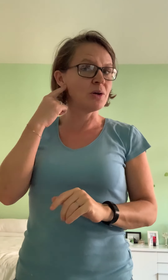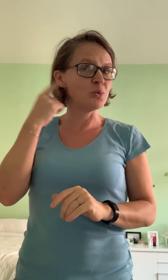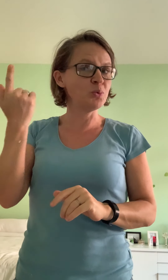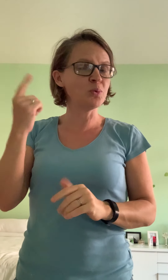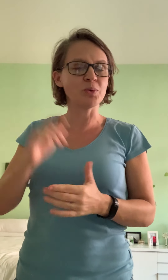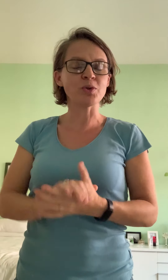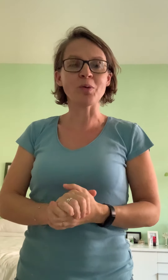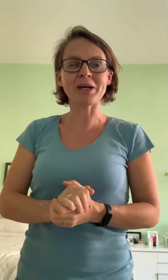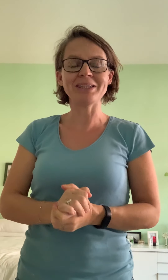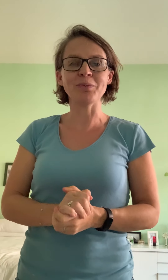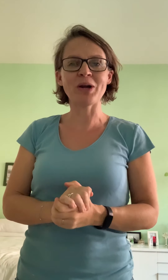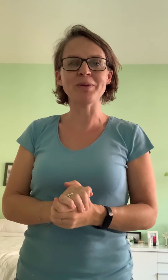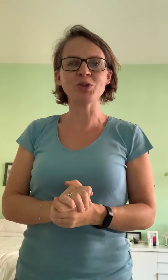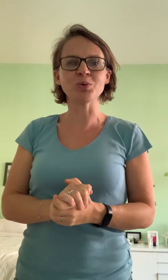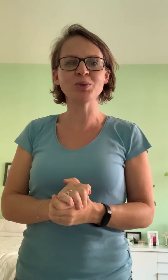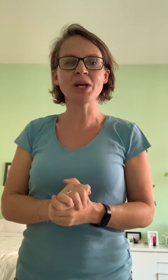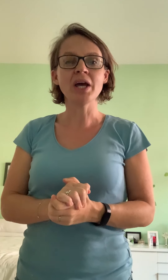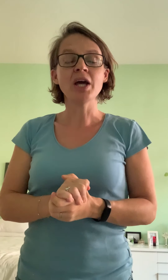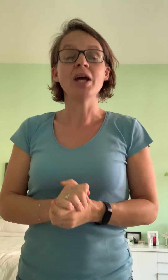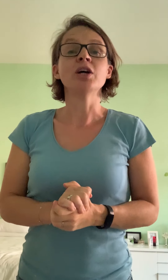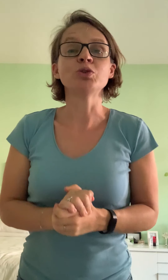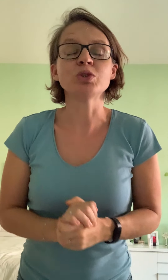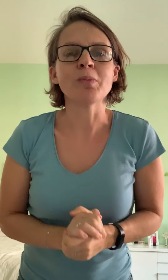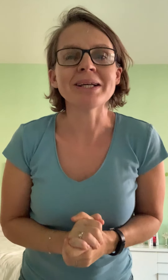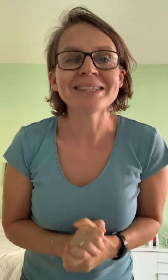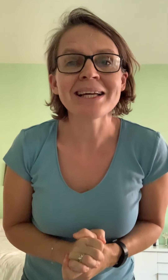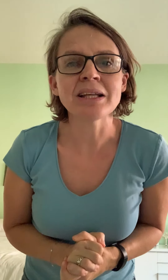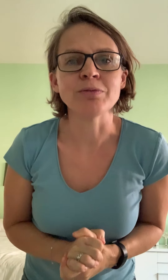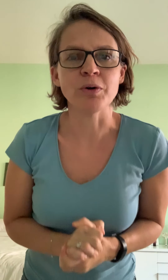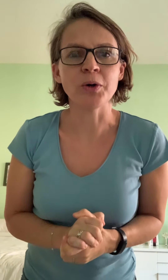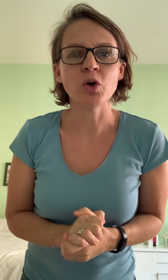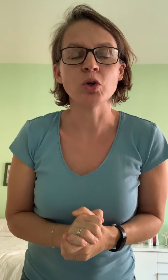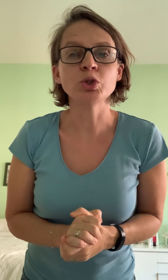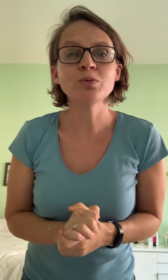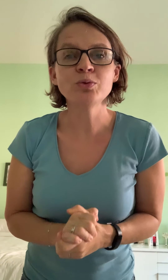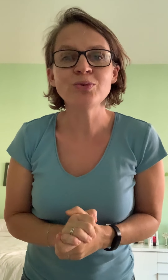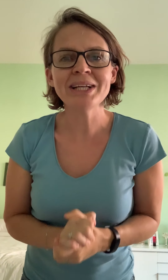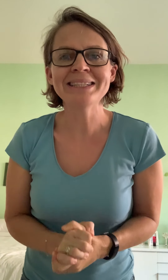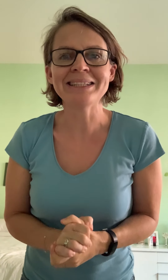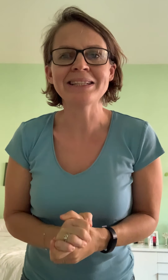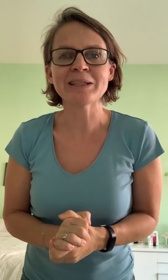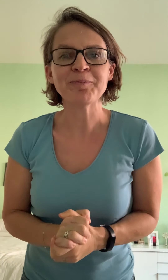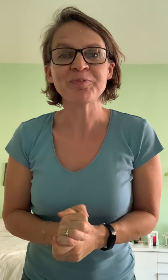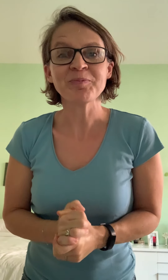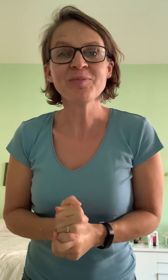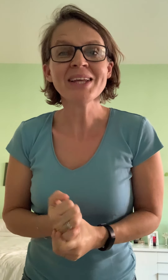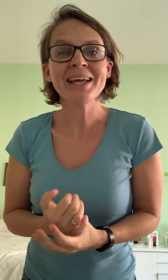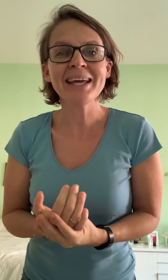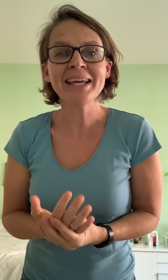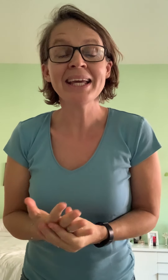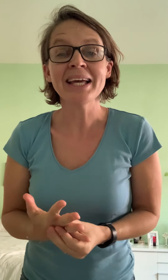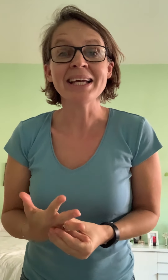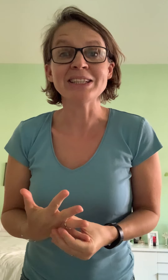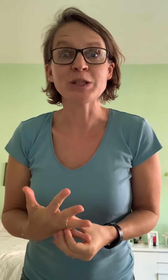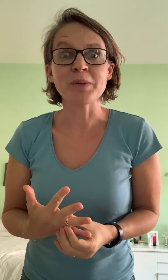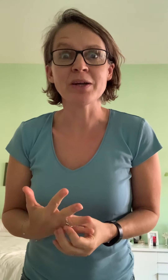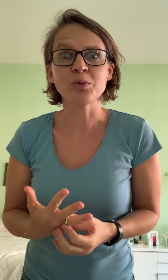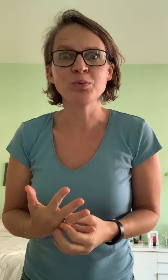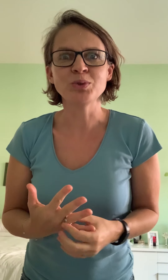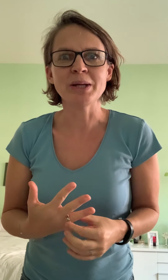Ou on entend pratiquement la même chose. Je vous embrasse très très fort. Je vous félicite. Et j'espère que vous vous